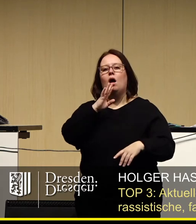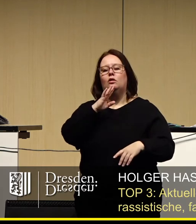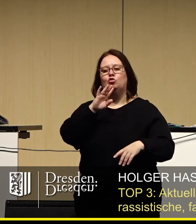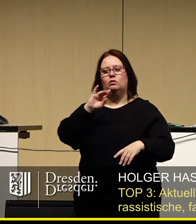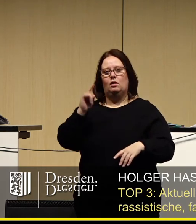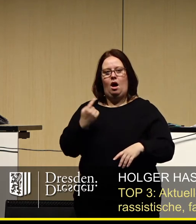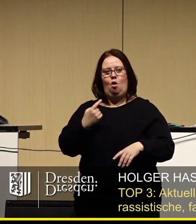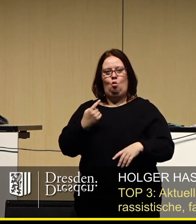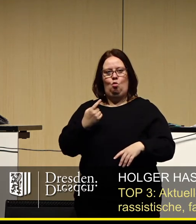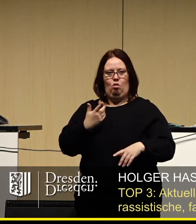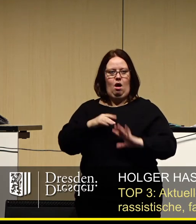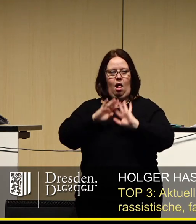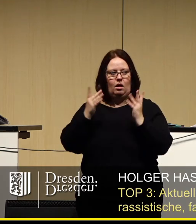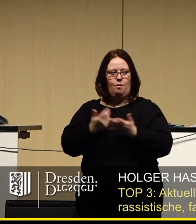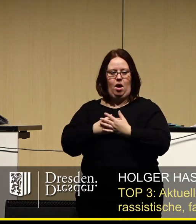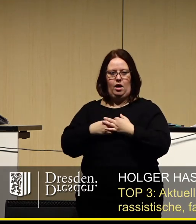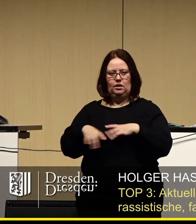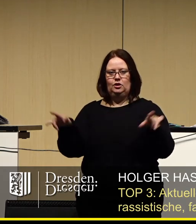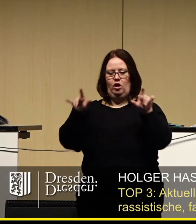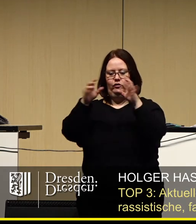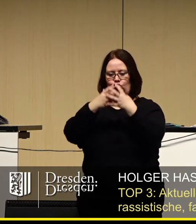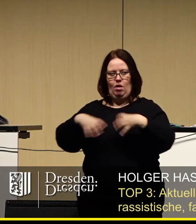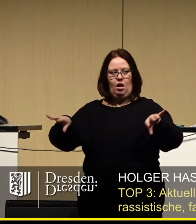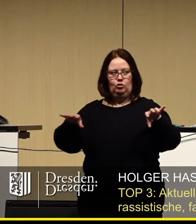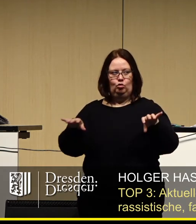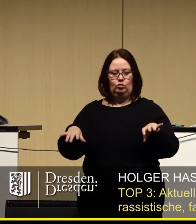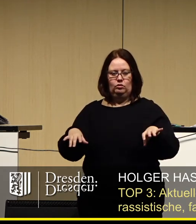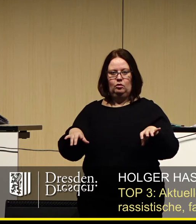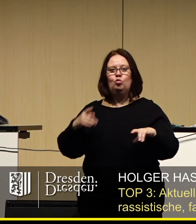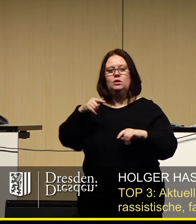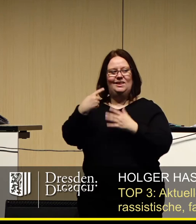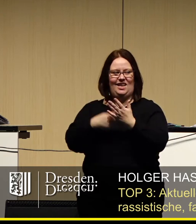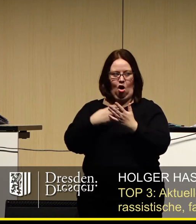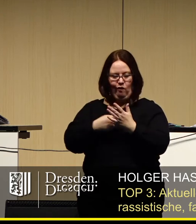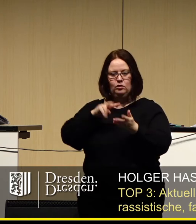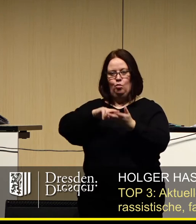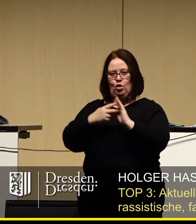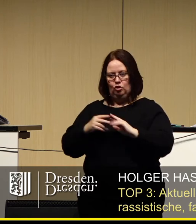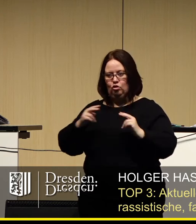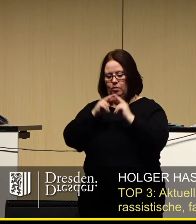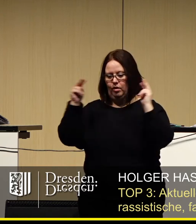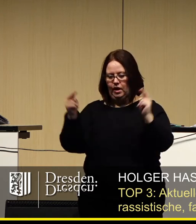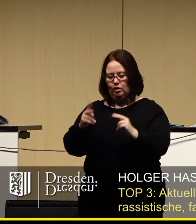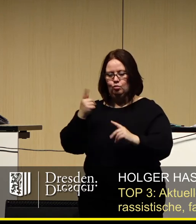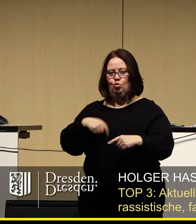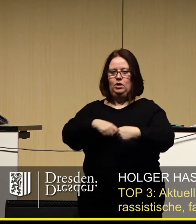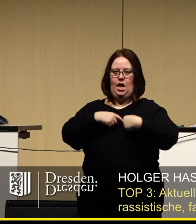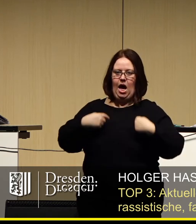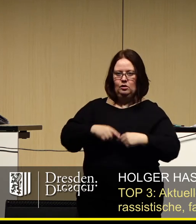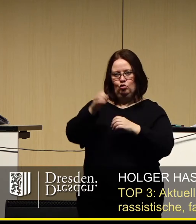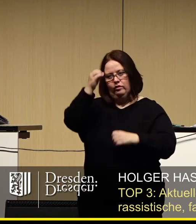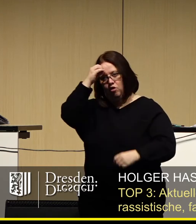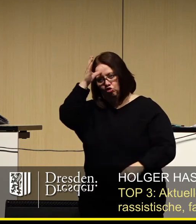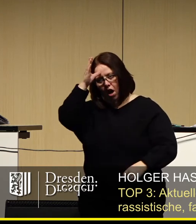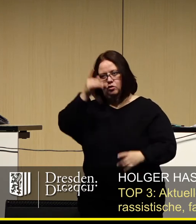zu einer gefährlichen Gespaltung der Gesellschaft. Dieser Herausforderung müssen wir politisch begegnen, mit Herz und Verstand